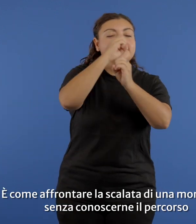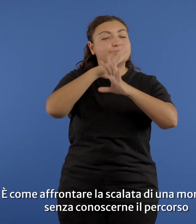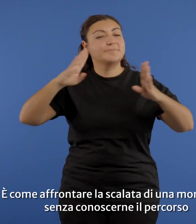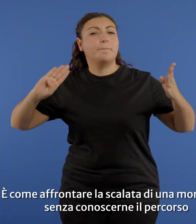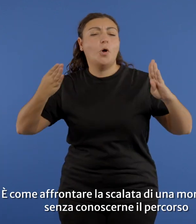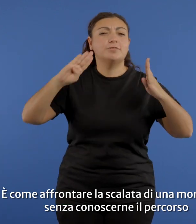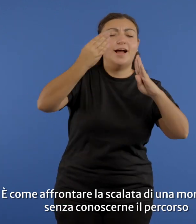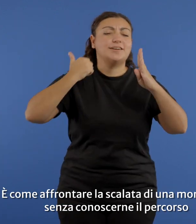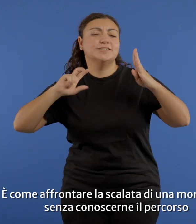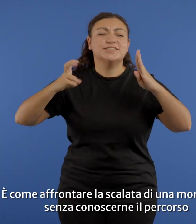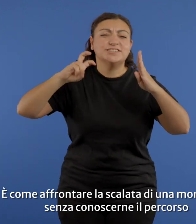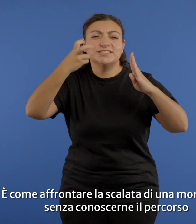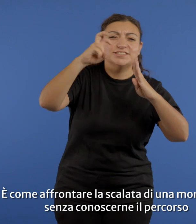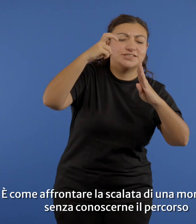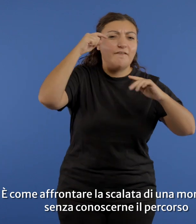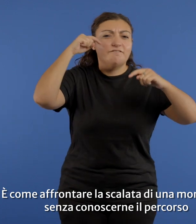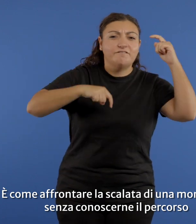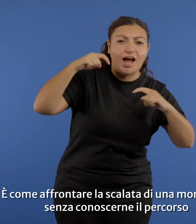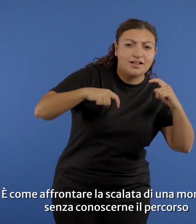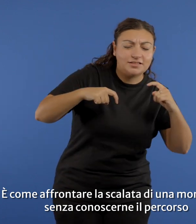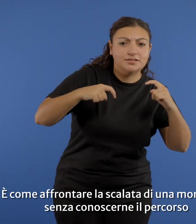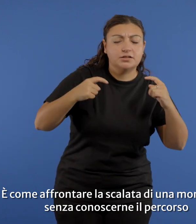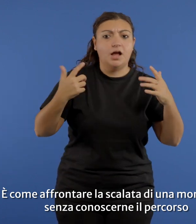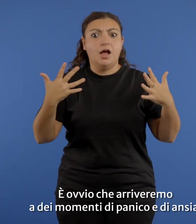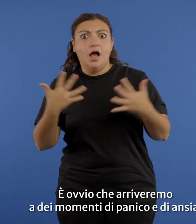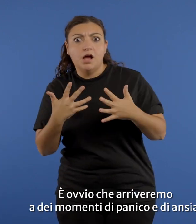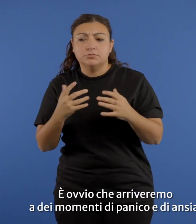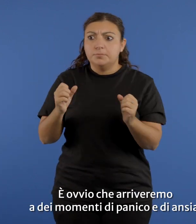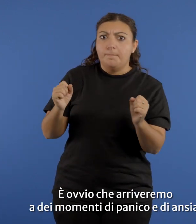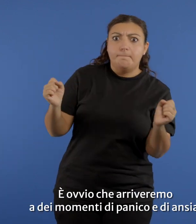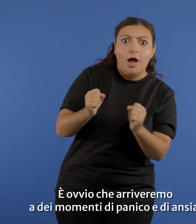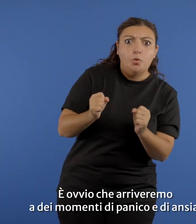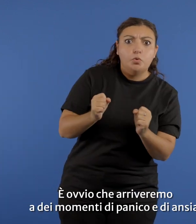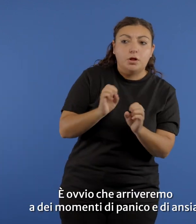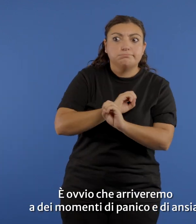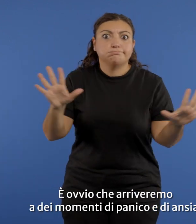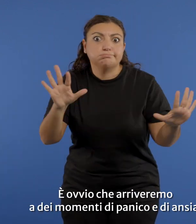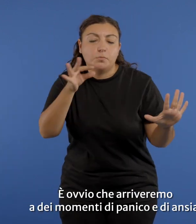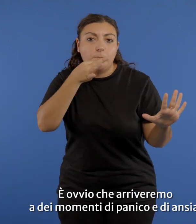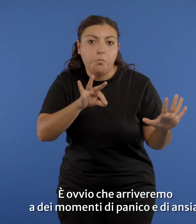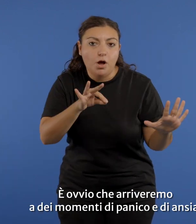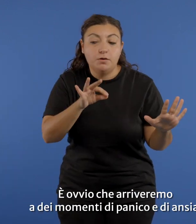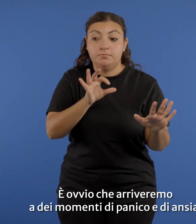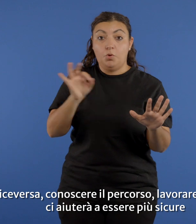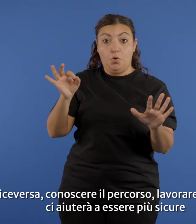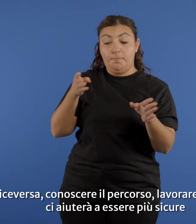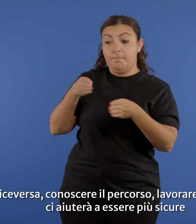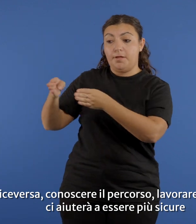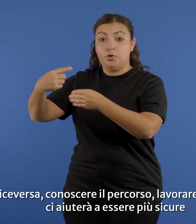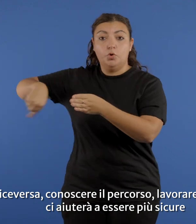affrontare la scalata di una montagna senza conoscere il percorso. È ovvio che arriveremo a dei momenti di panico e di ansia. Viceversa, conoscere